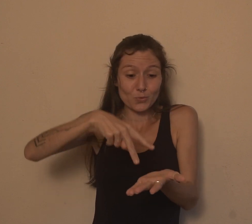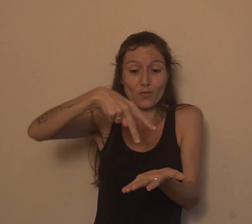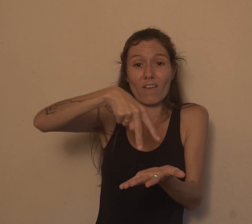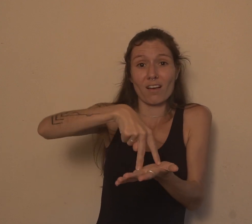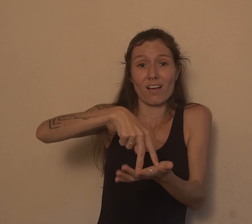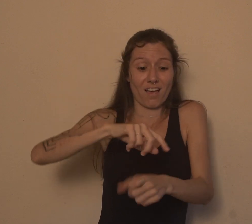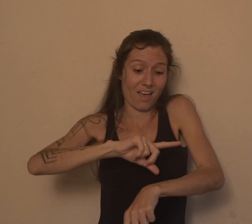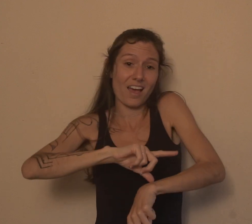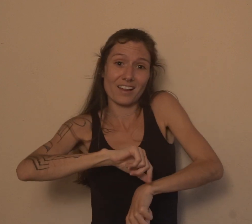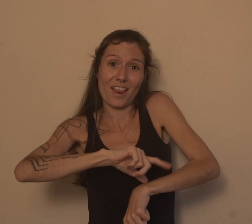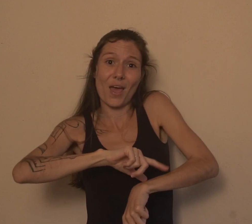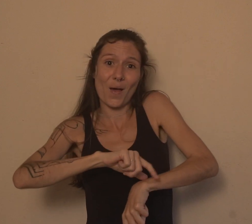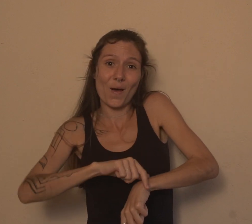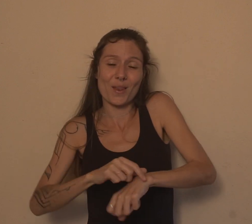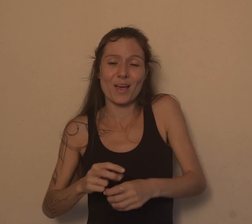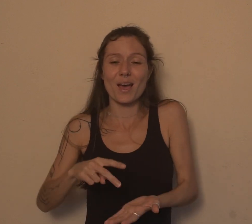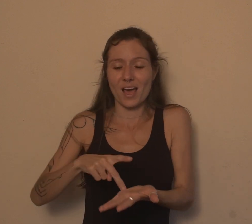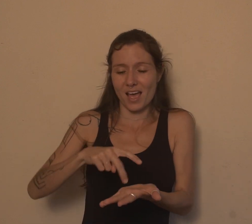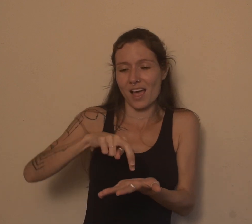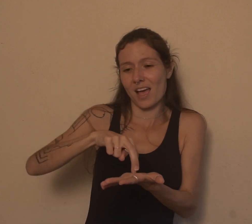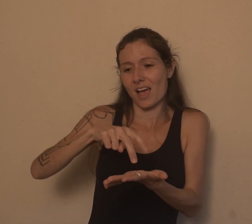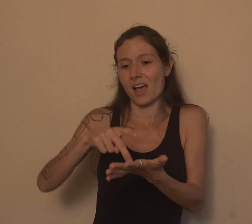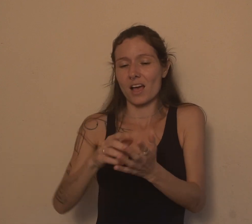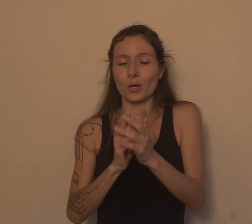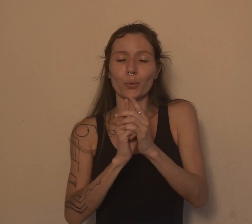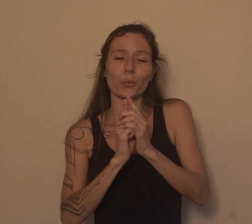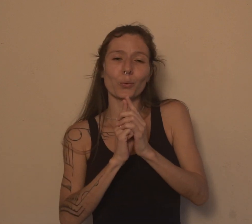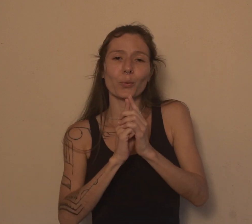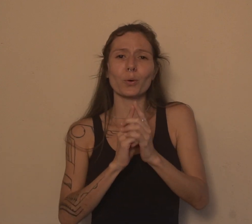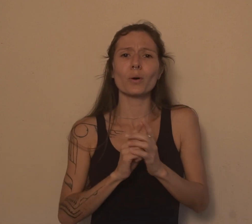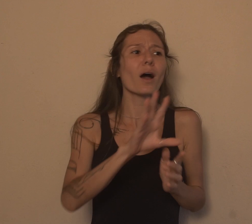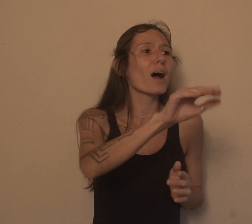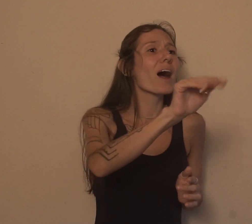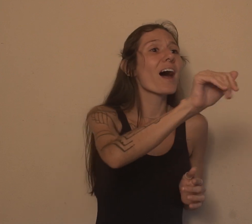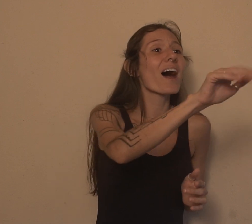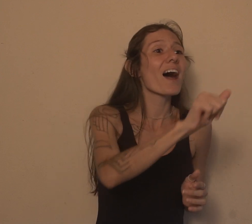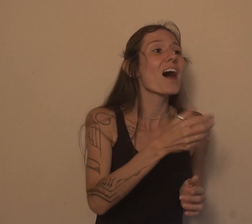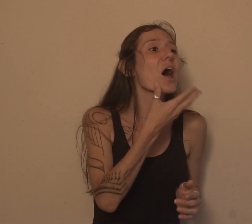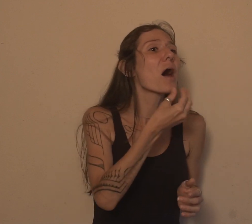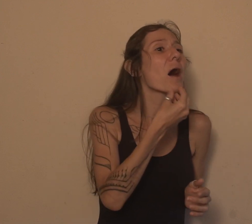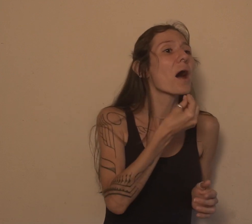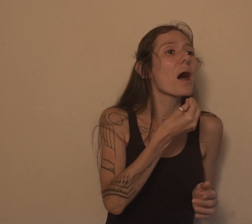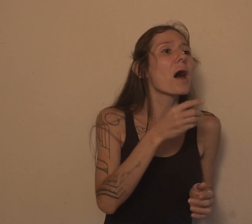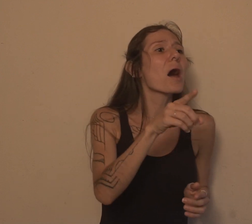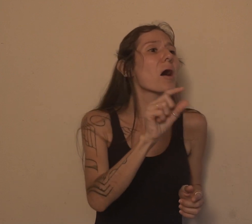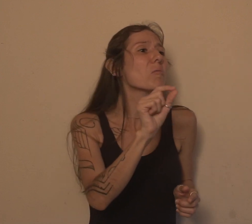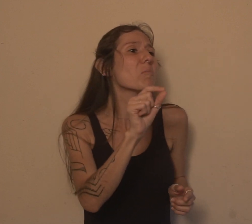hora da procissão. Seu Sebastião, seu Sebastião, como que faz para ser alfére? Olha, o que